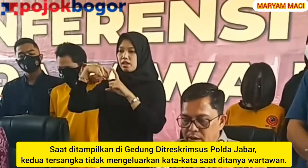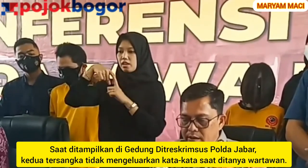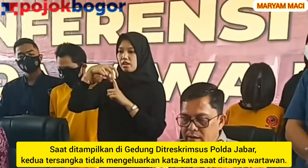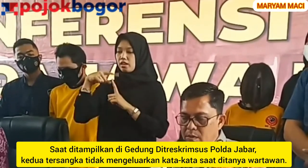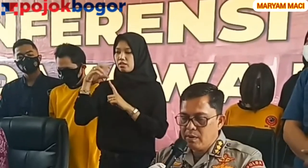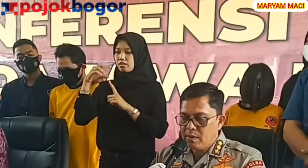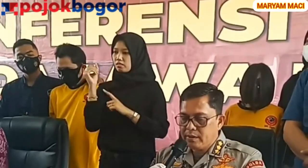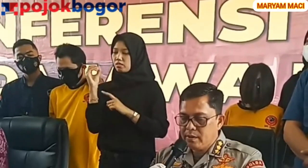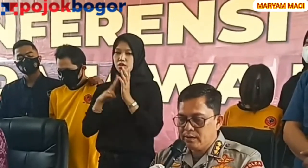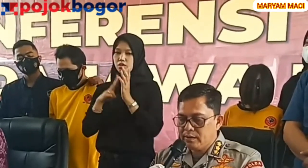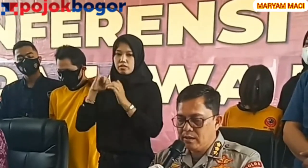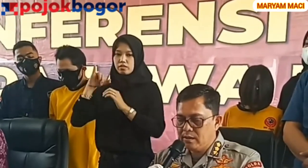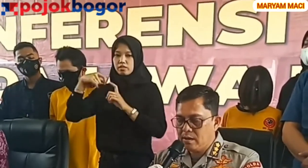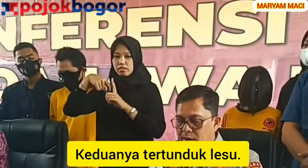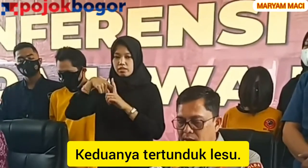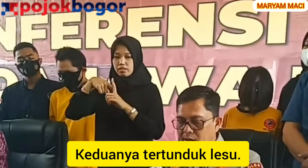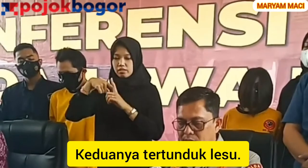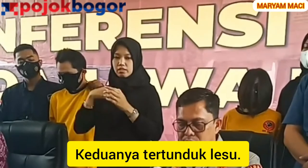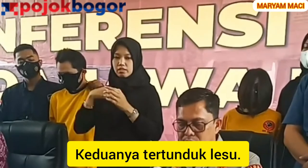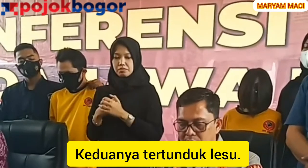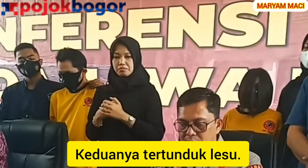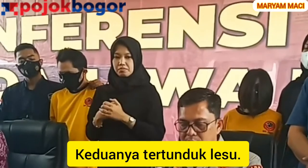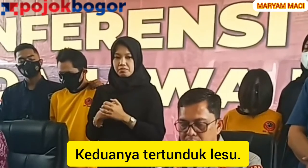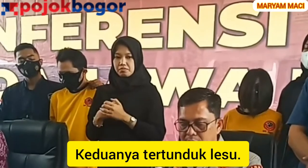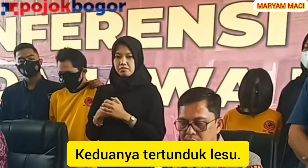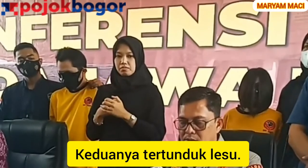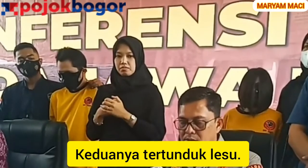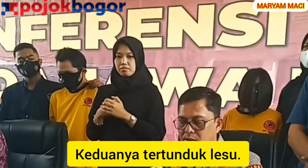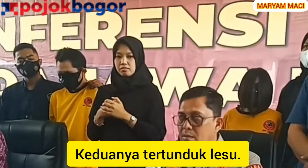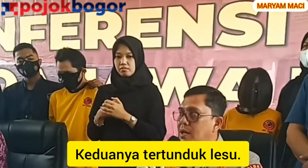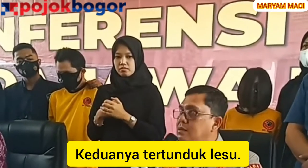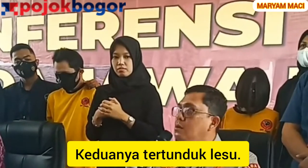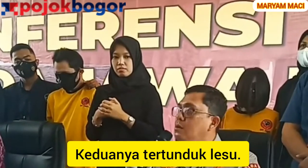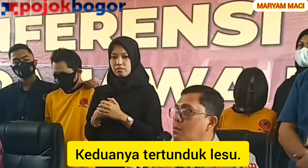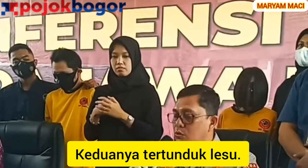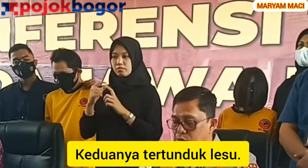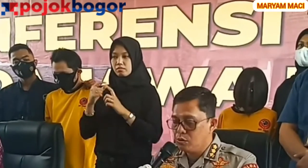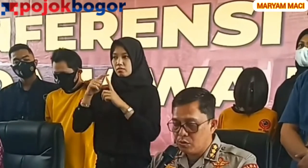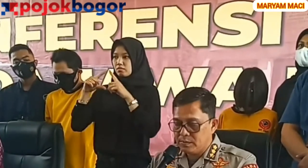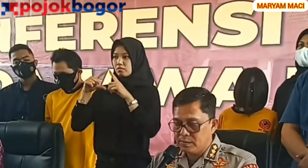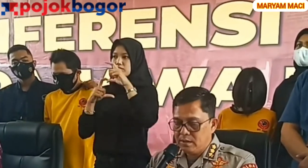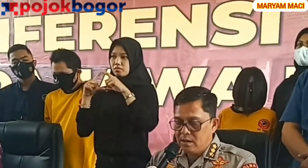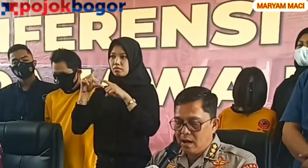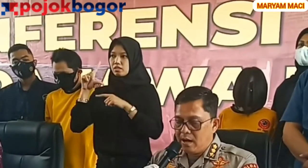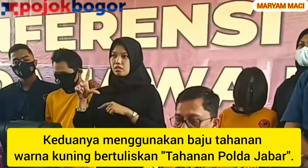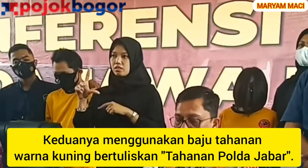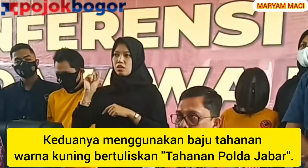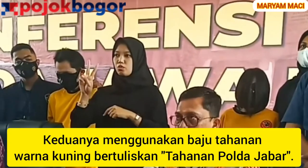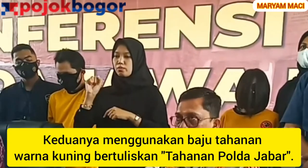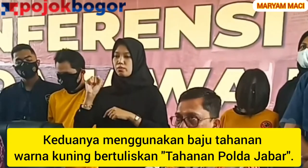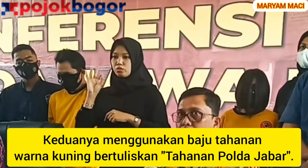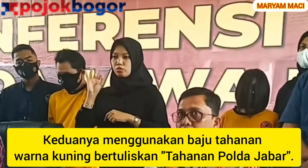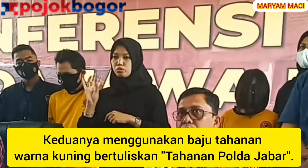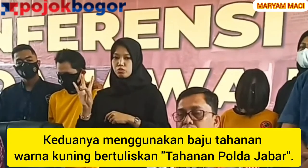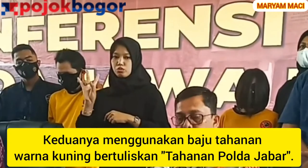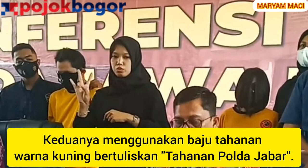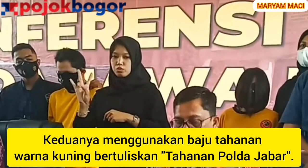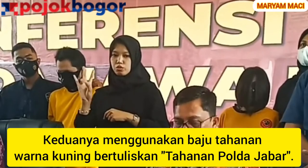elektronik yang memiliki muatan yang melanggar kesusilaan sebagai dimaksud dalam pasal 27 ayat 1,